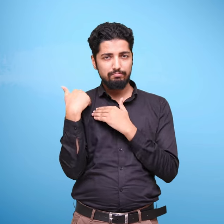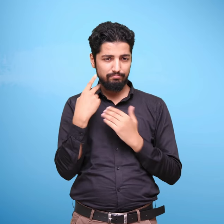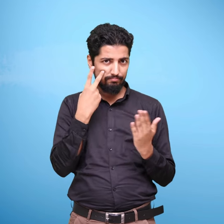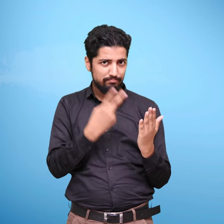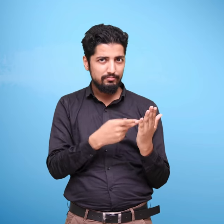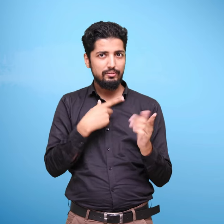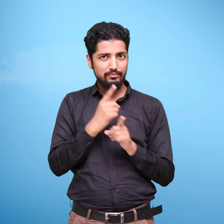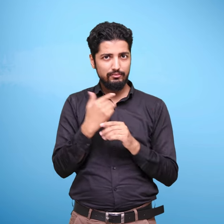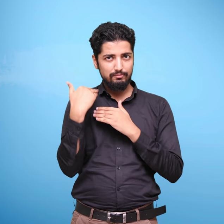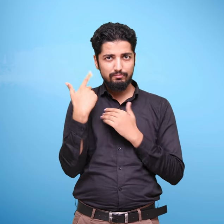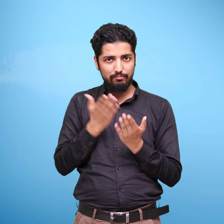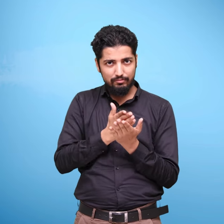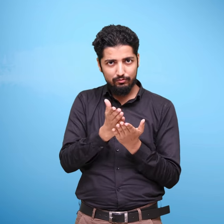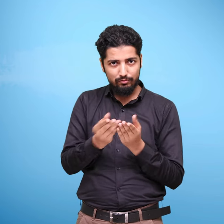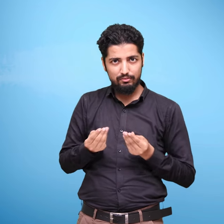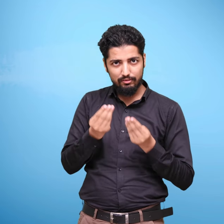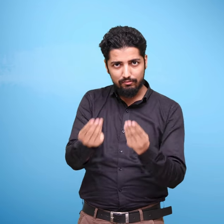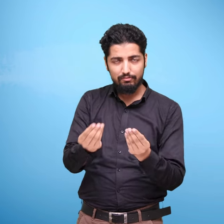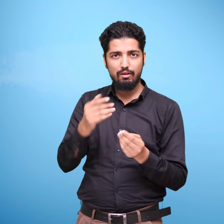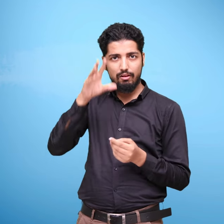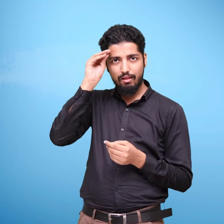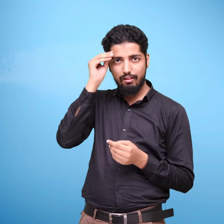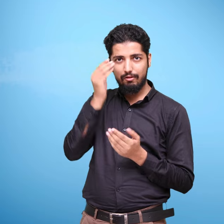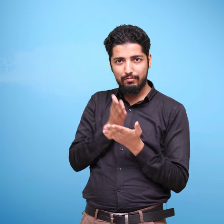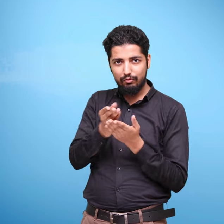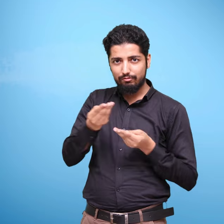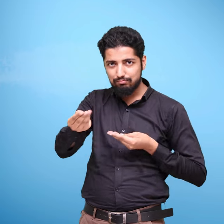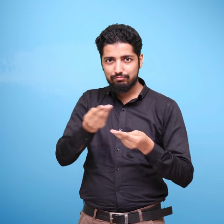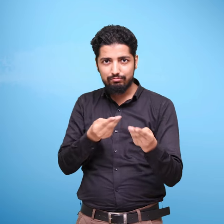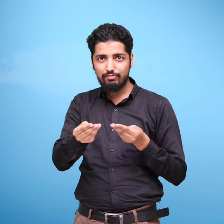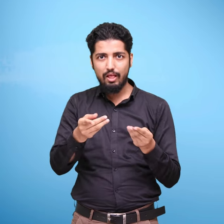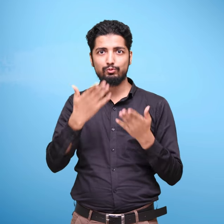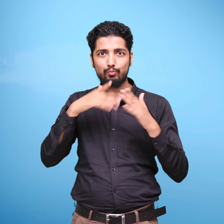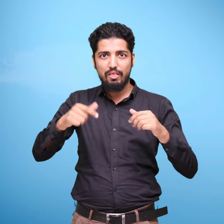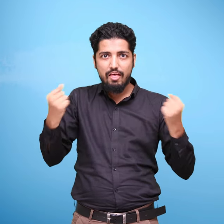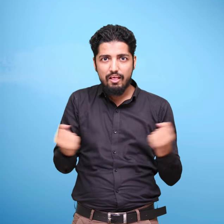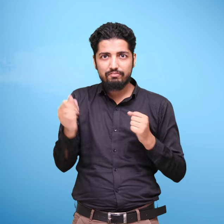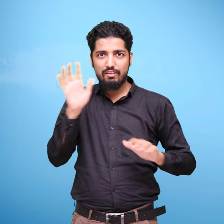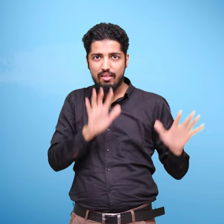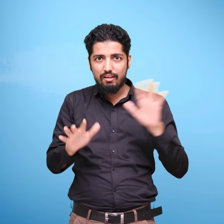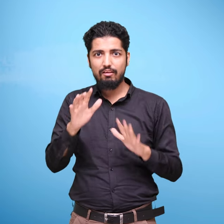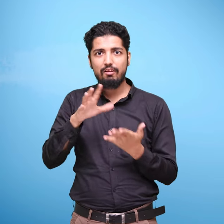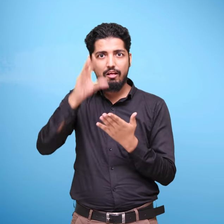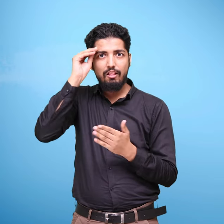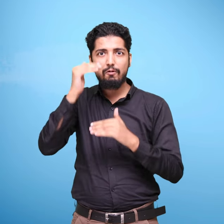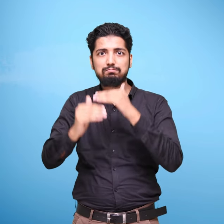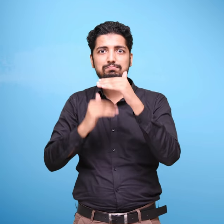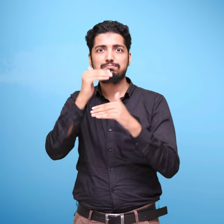कारे को स्वैम करते हुए सीखना महत्वपून हो जाता है। अतहा, ये पाठ्थ पुस्तक जो आपके हाथ में है, इस